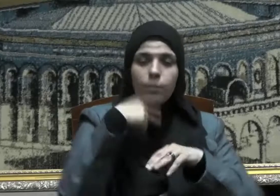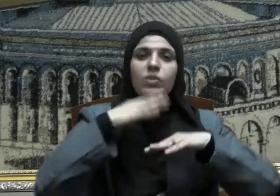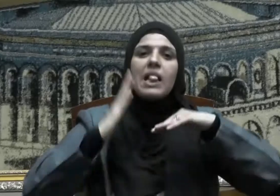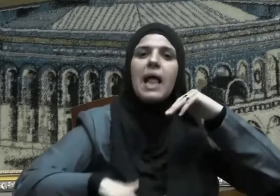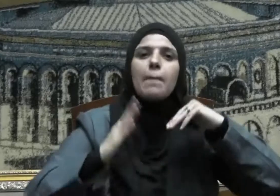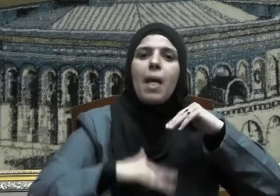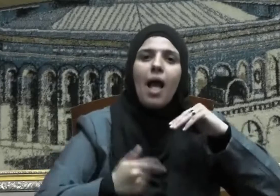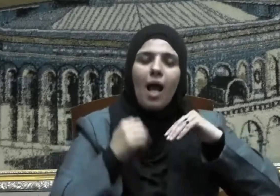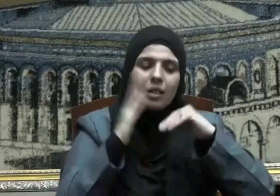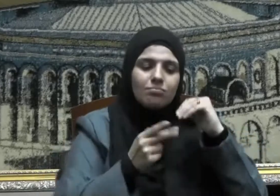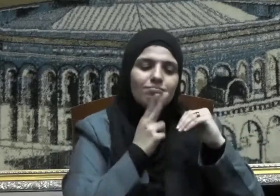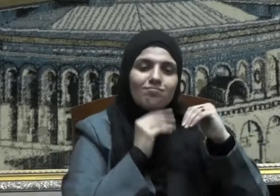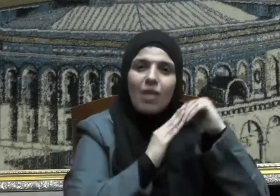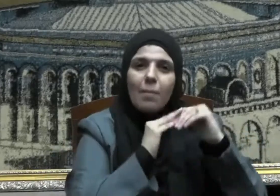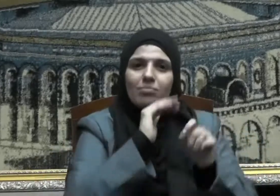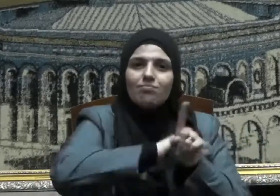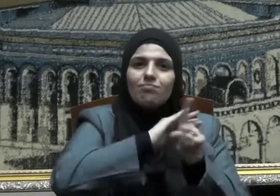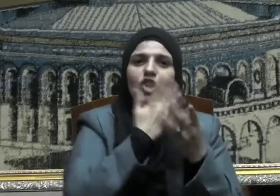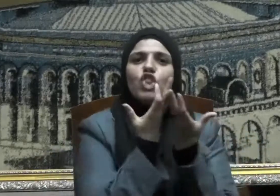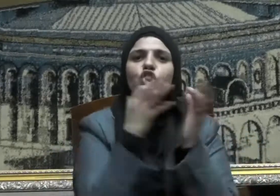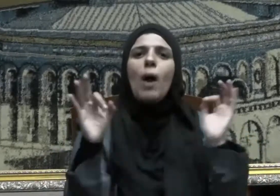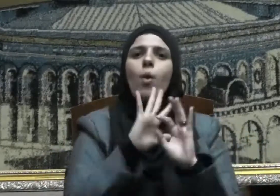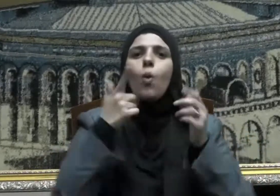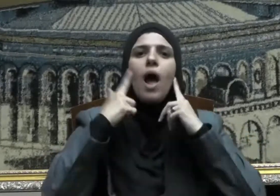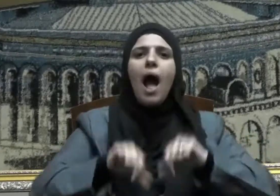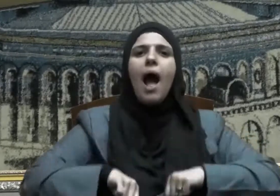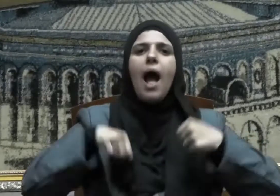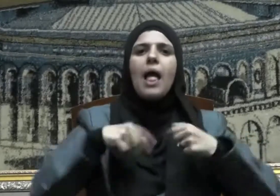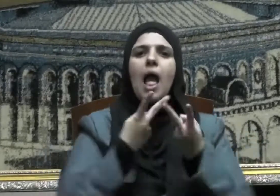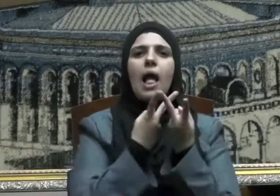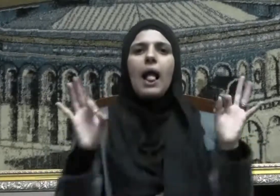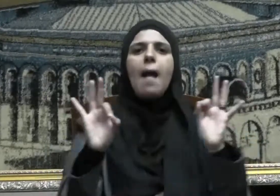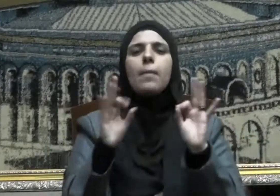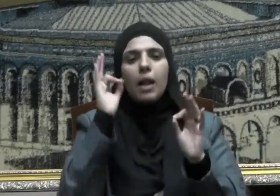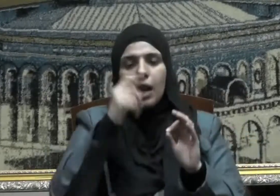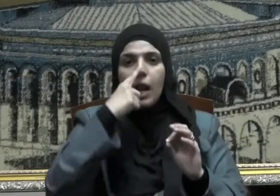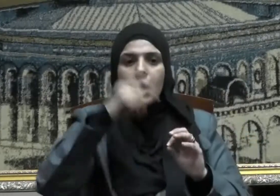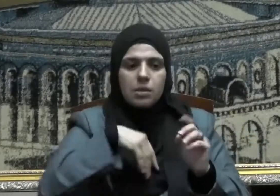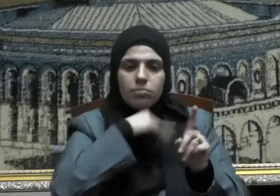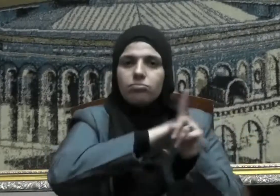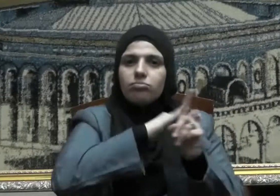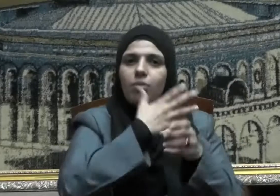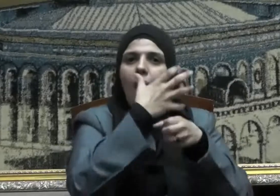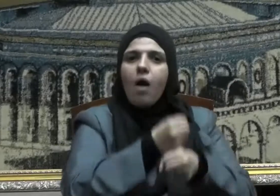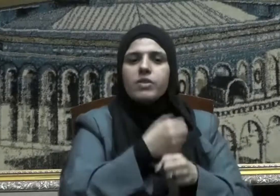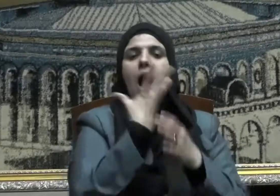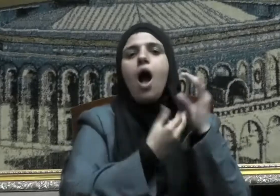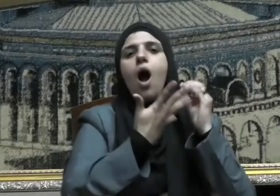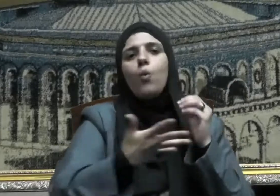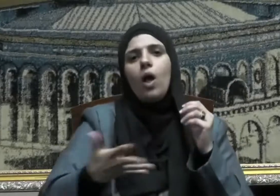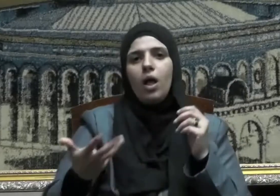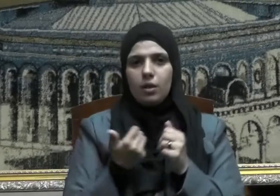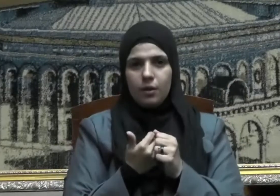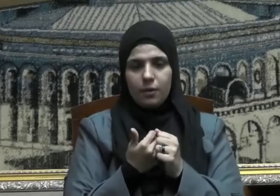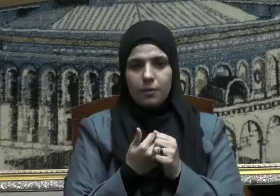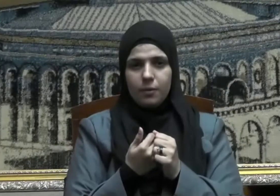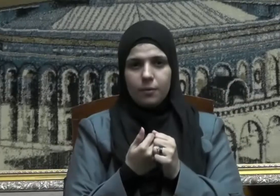والتربوية وما يشمل كل جوانب العناية والرعاية